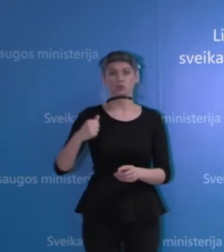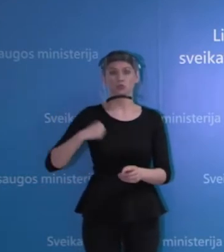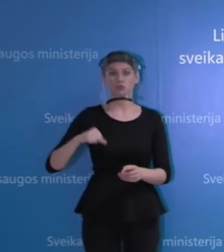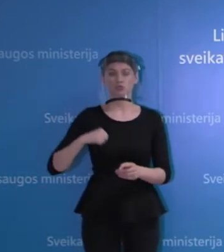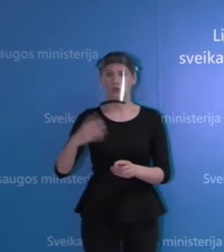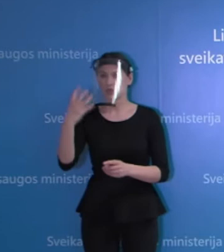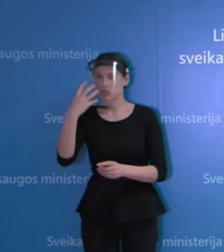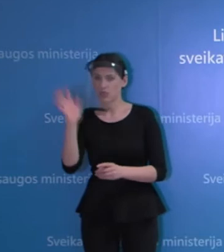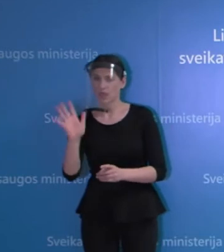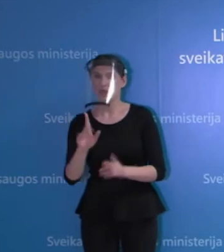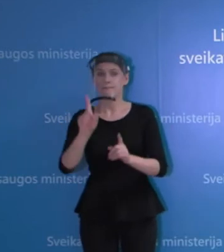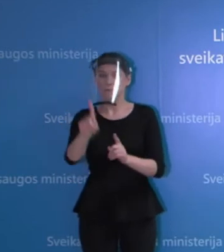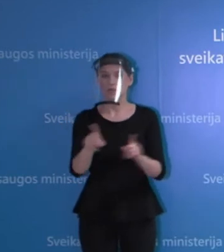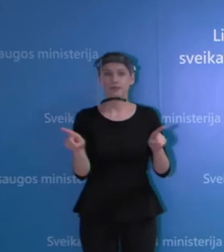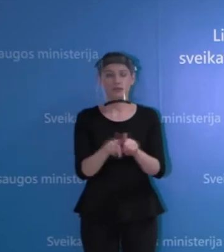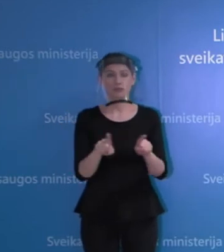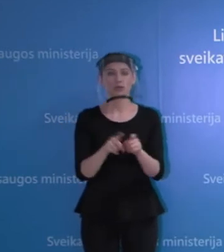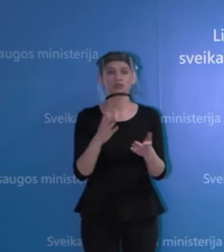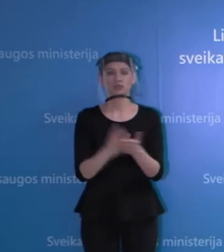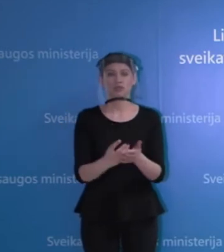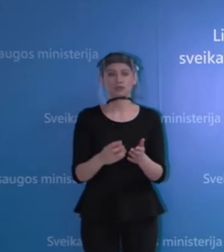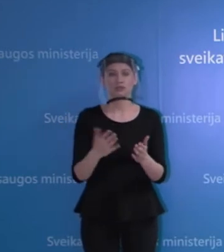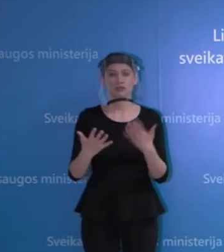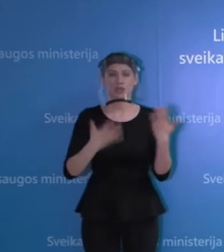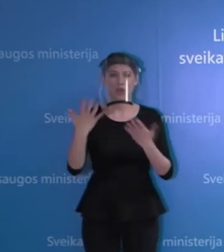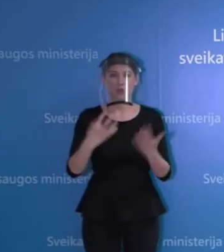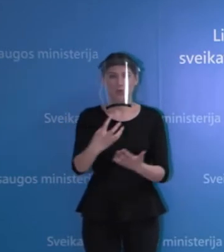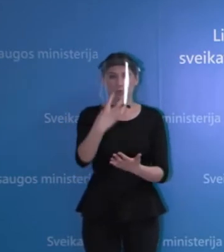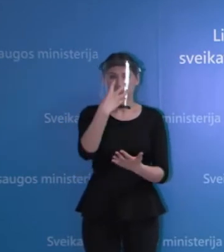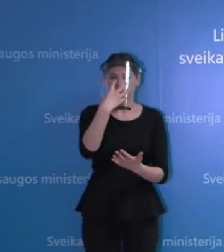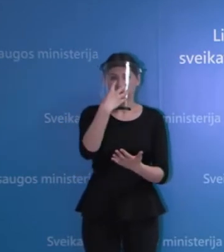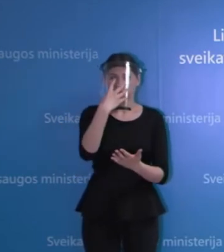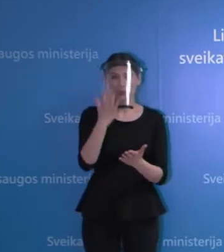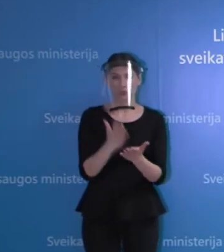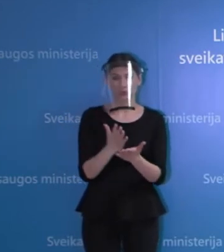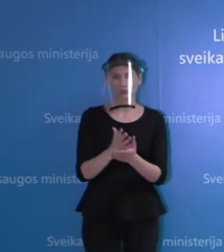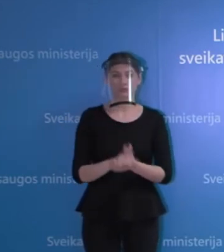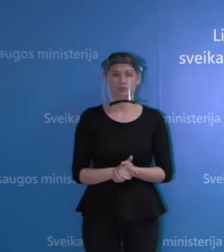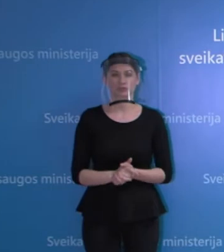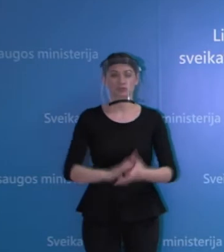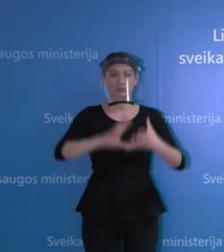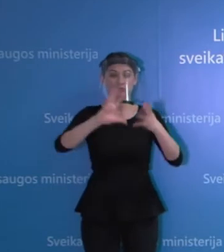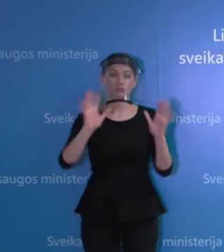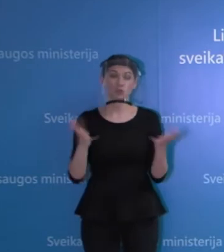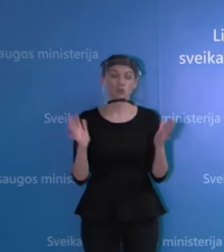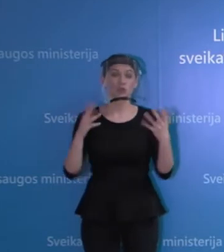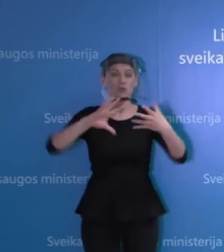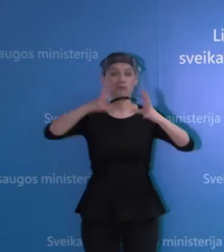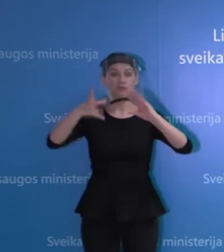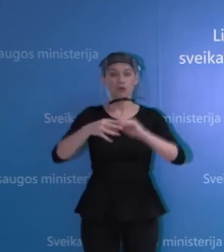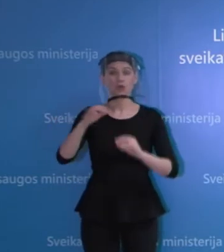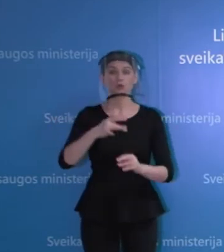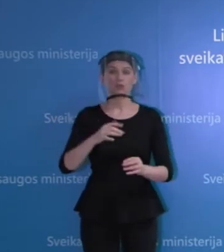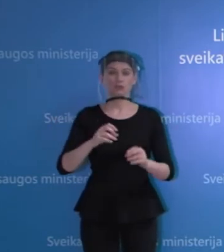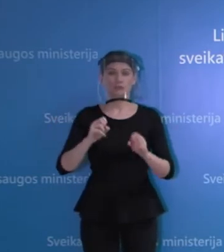nereanimacijoje, bet jiems yra taikoma dėgonės terapija. Bendrai, jeigu vertinti dirbtinės